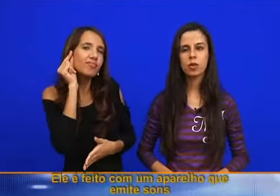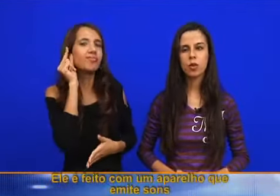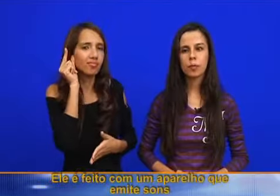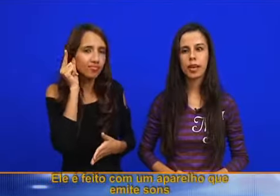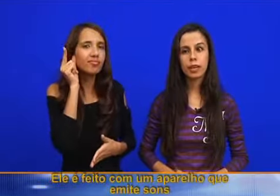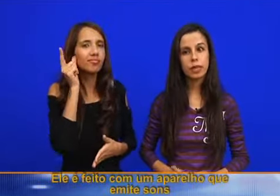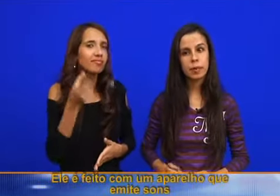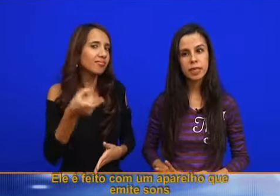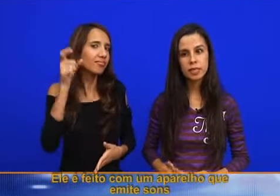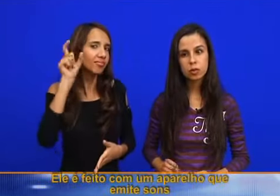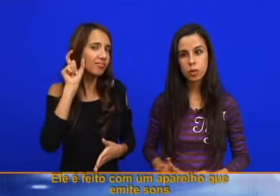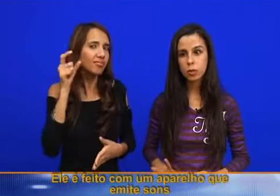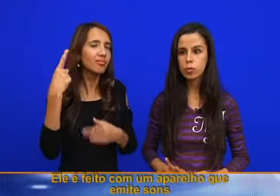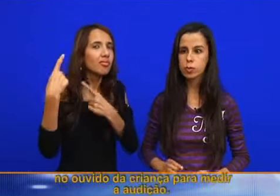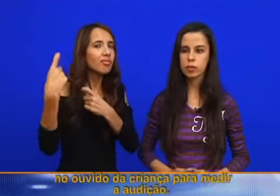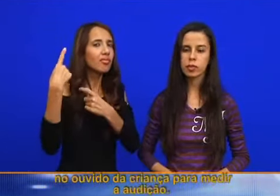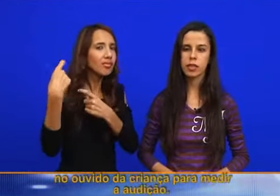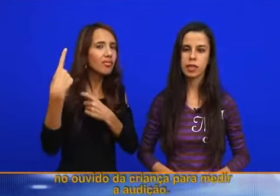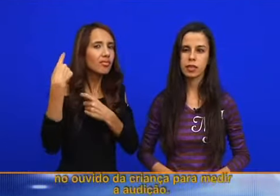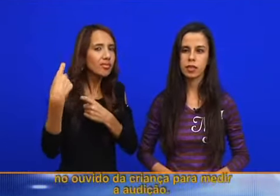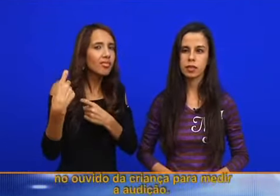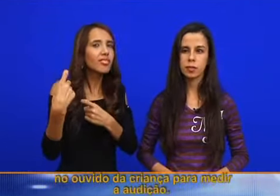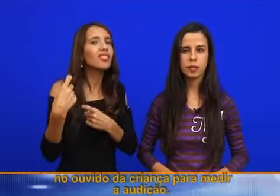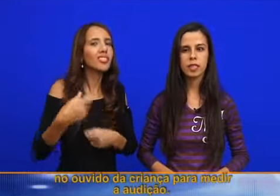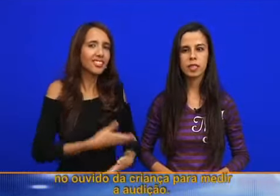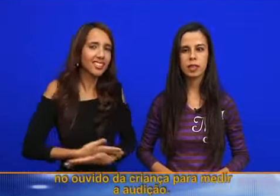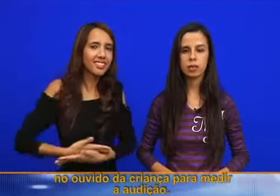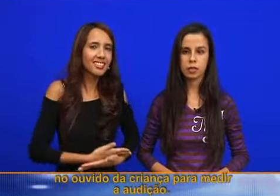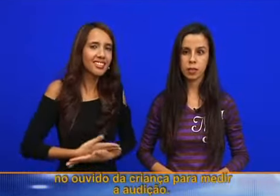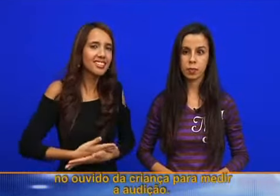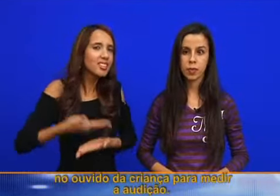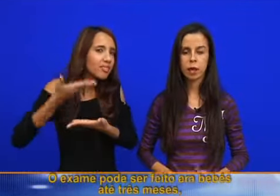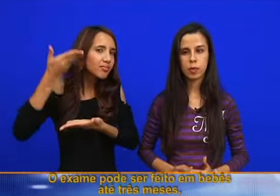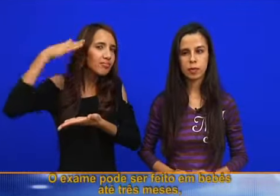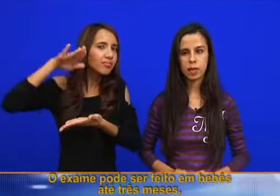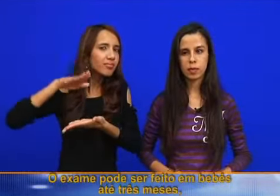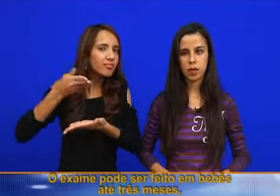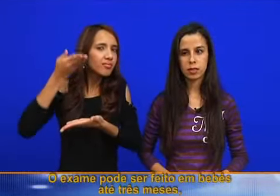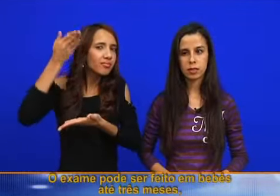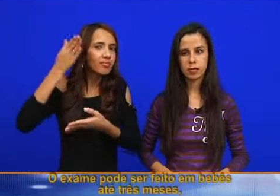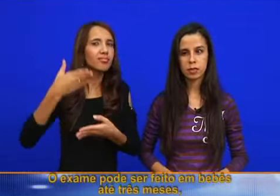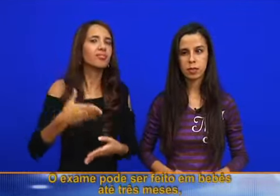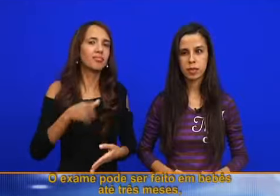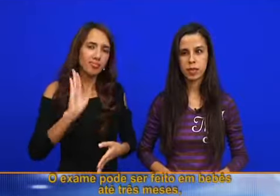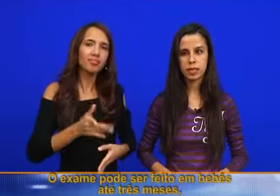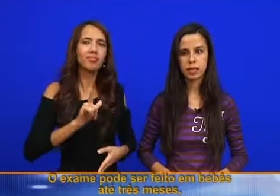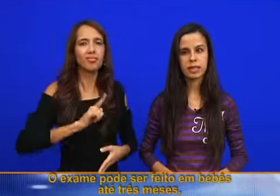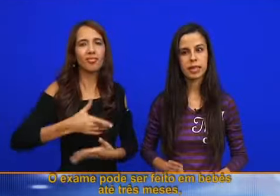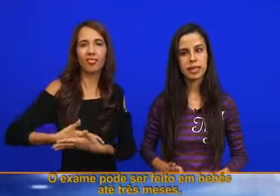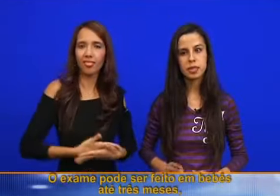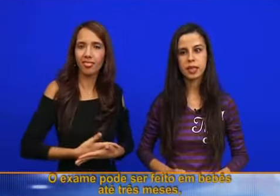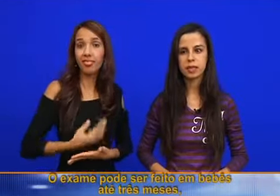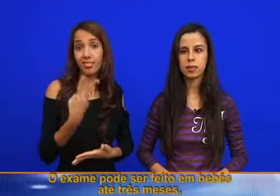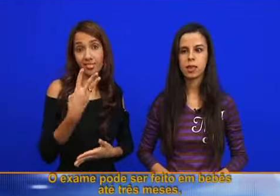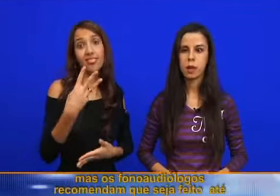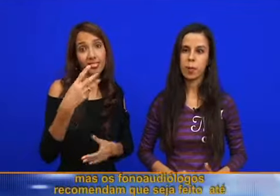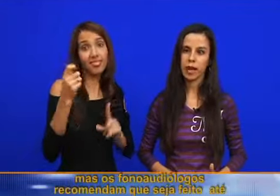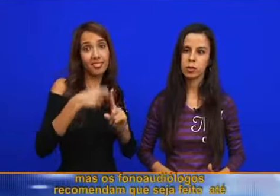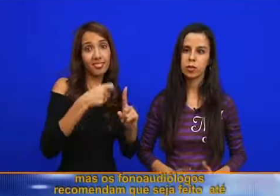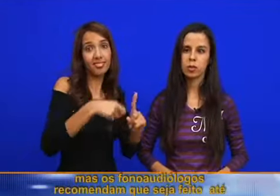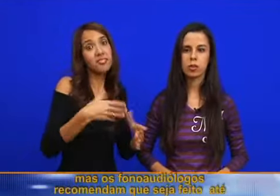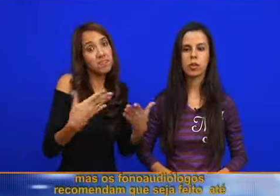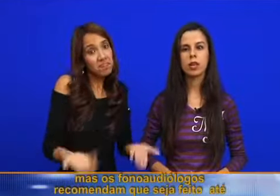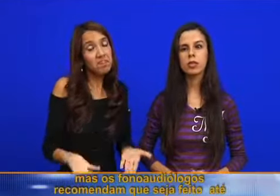Ele é feito com um aparelho que emite sons no ouvido da criança para medir a audição. O exame pode ser feito em bebês até 3 meses,